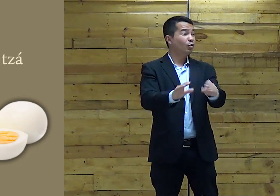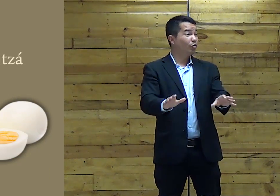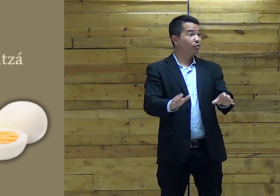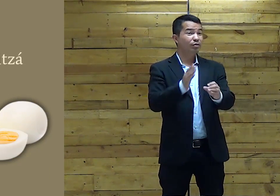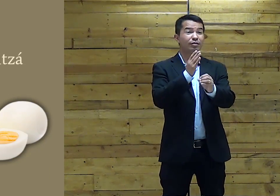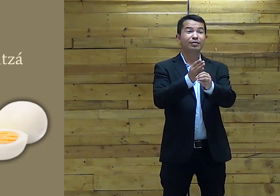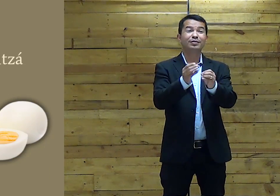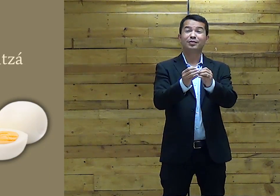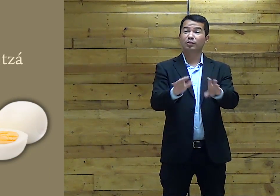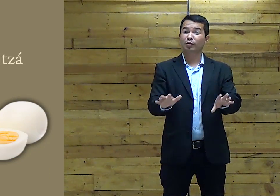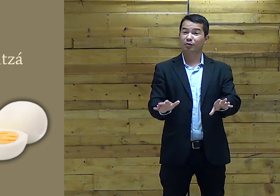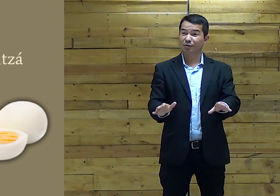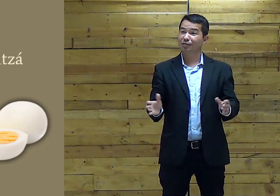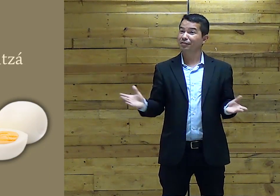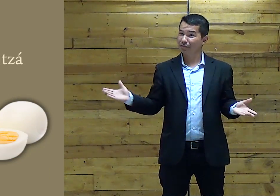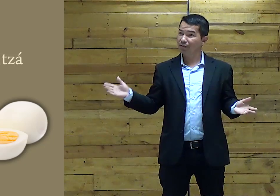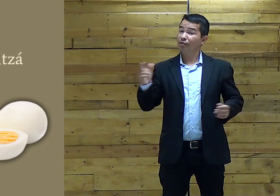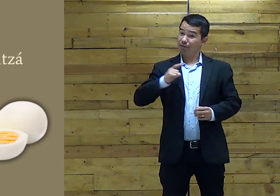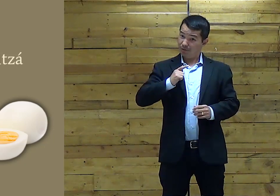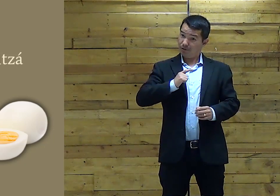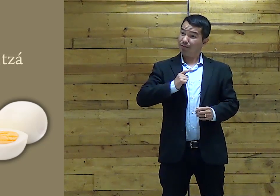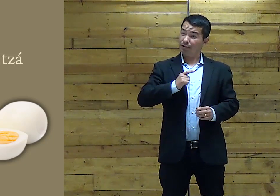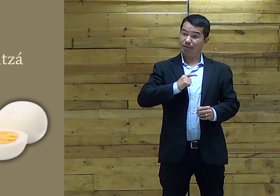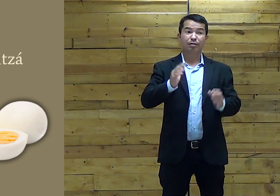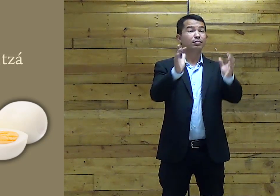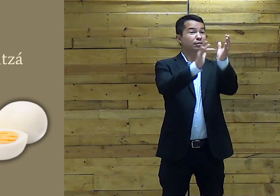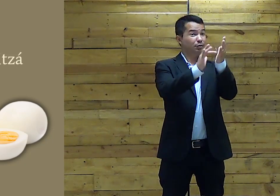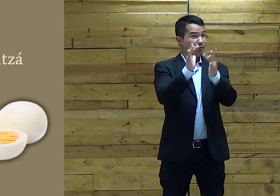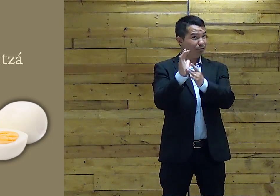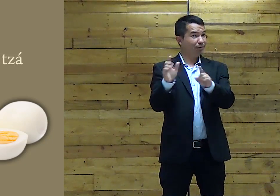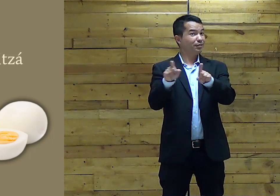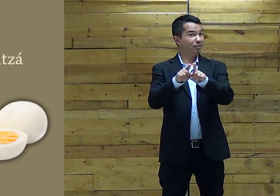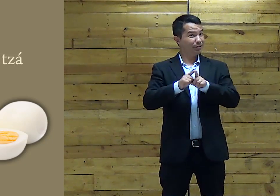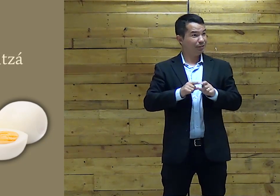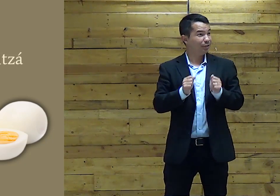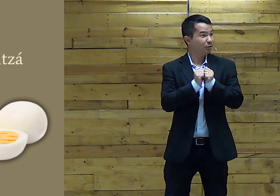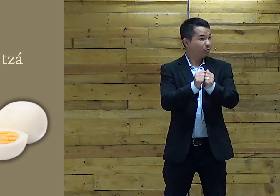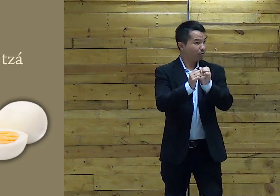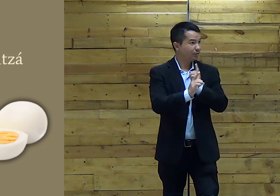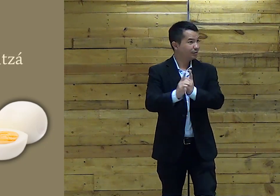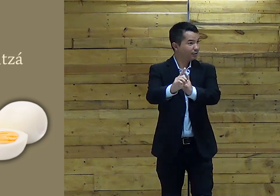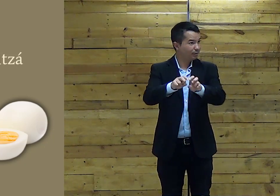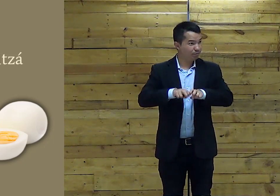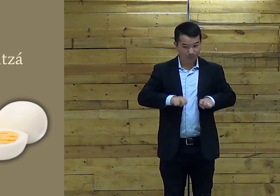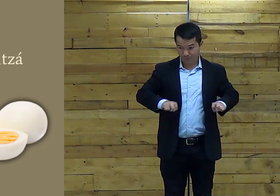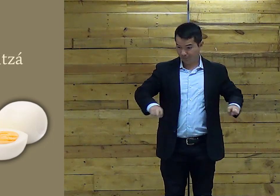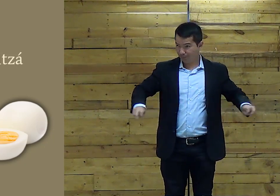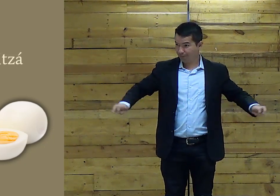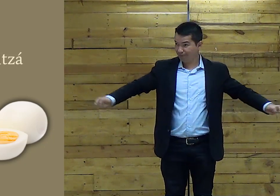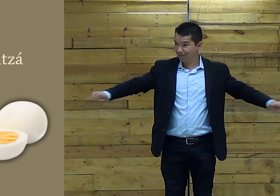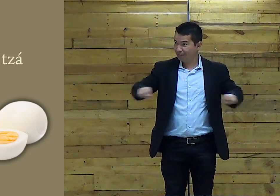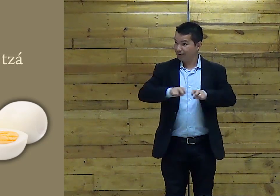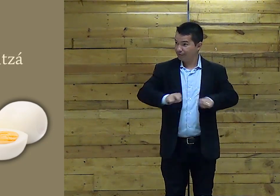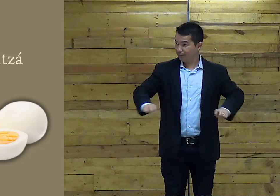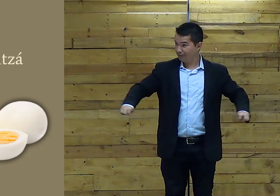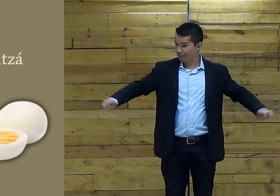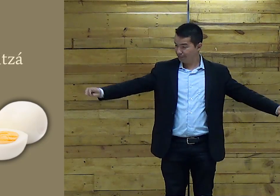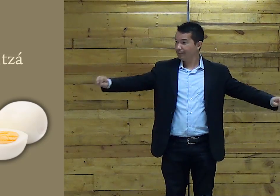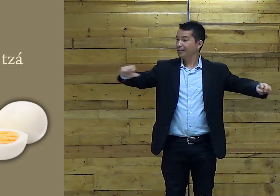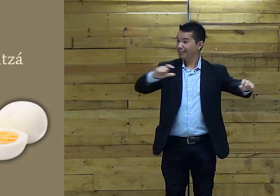Aquilo ali Um ovo Viu que tinha ovo Também Jesus Tinha ovo